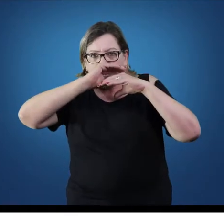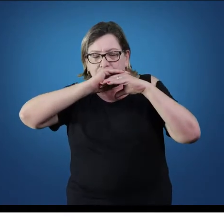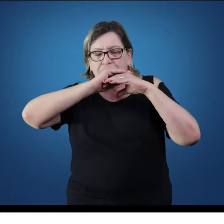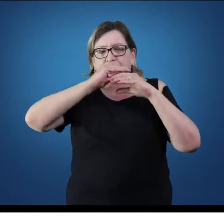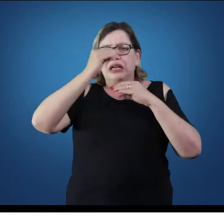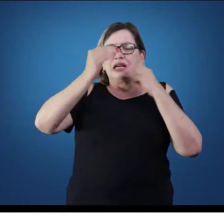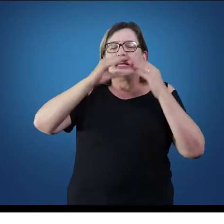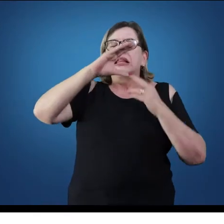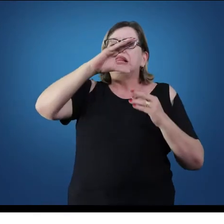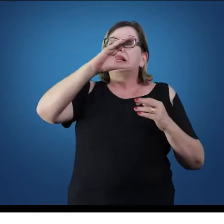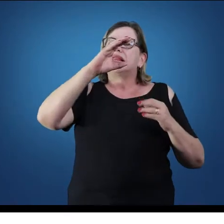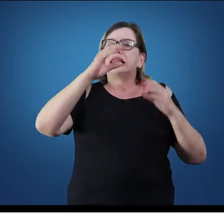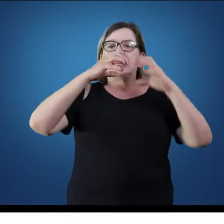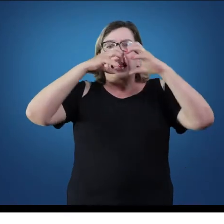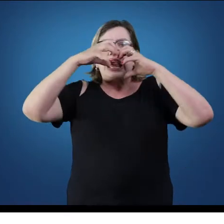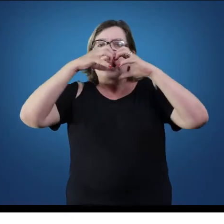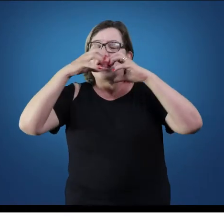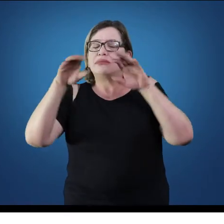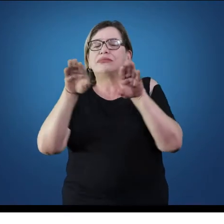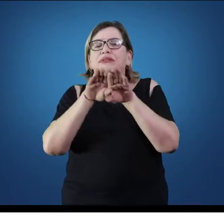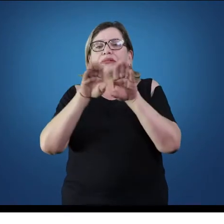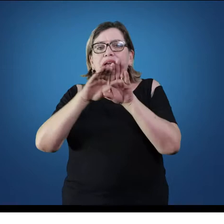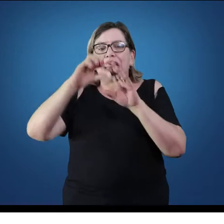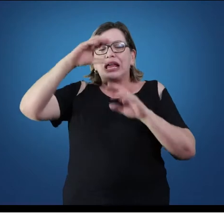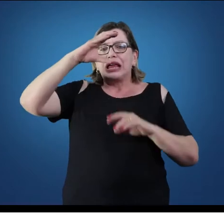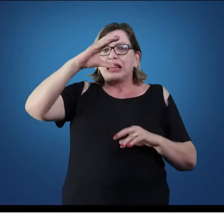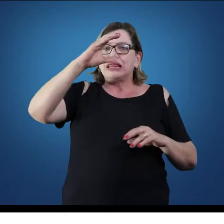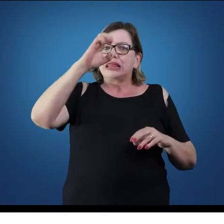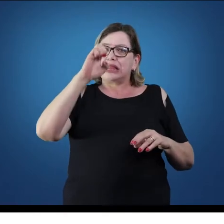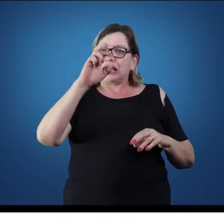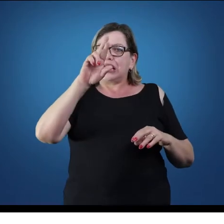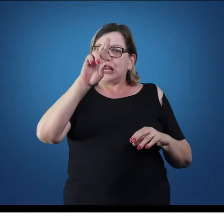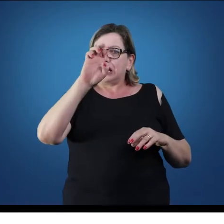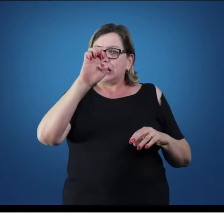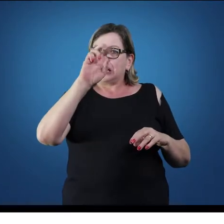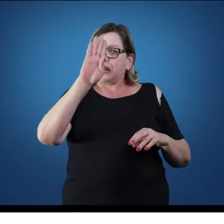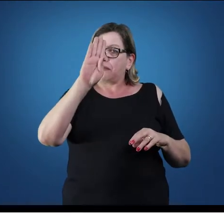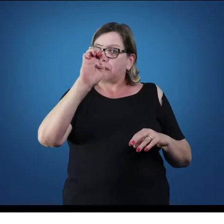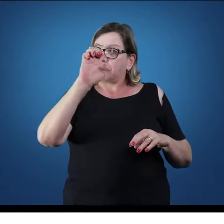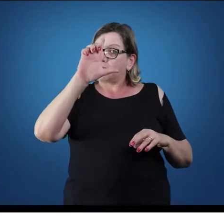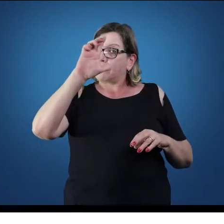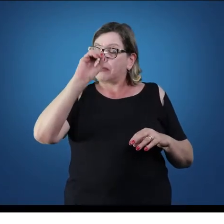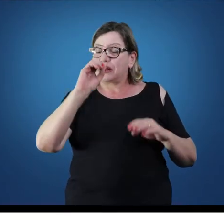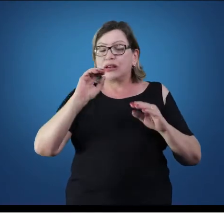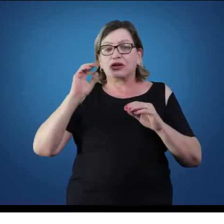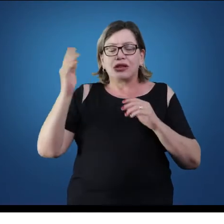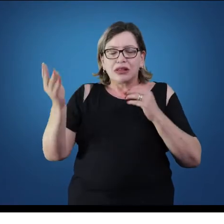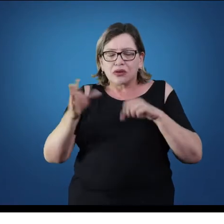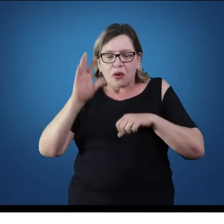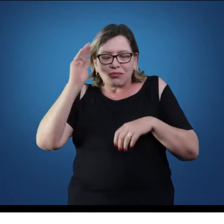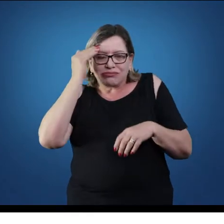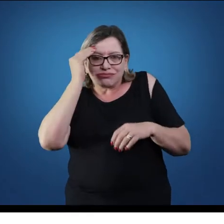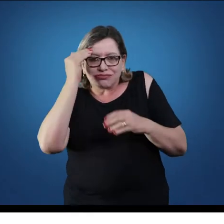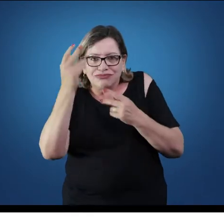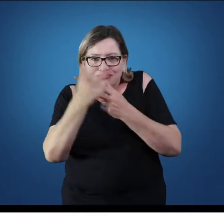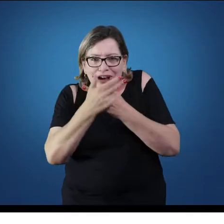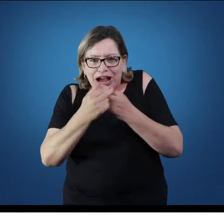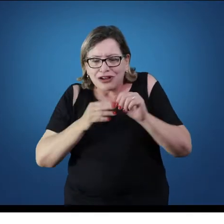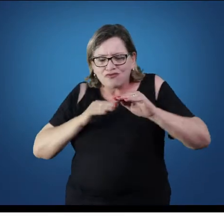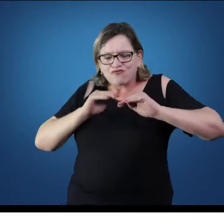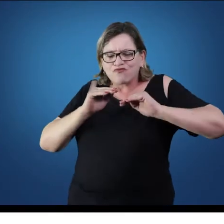a parte do cerebelo, que é bem interessante para a educação física, porque aqui nós temos a compreensão do equilíbrio, da coordenação motora fina.